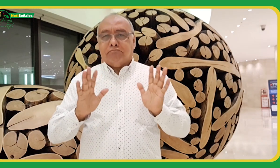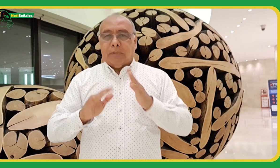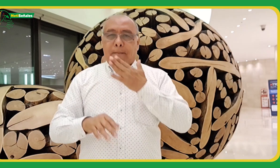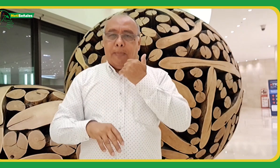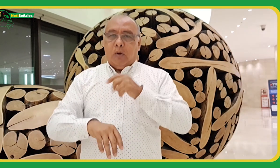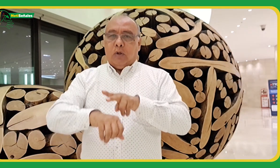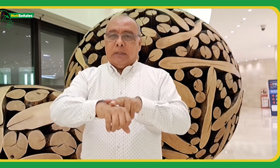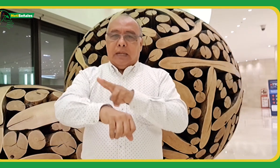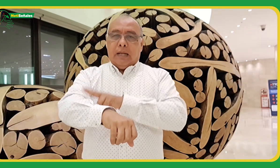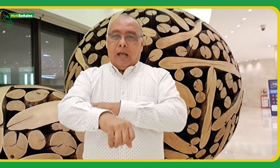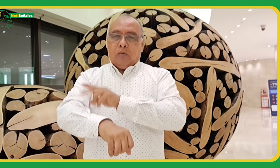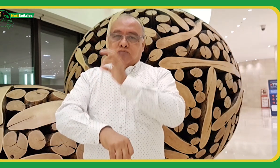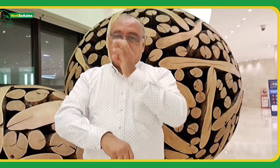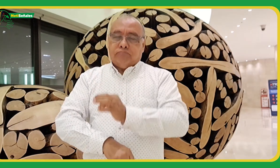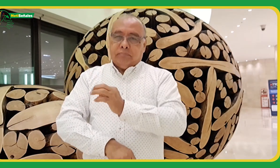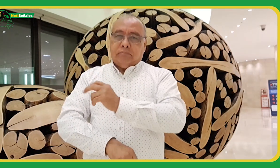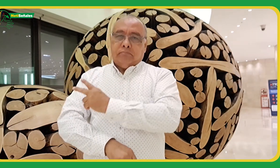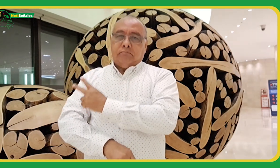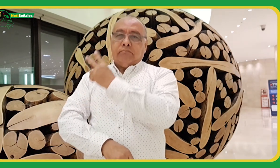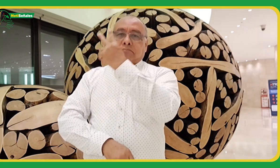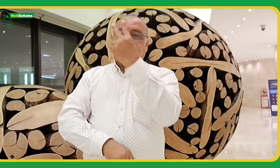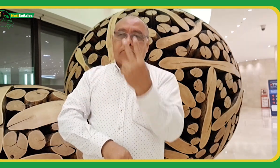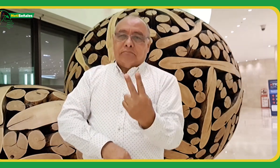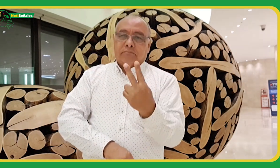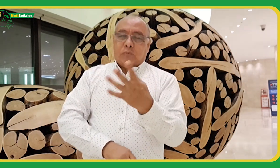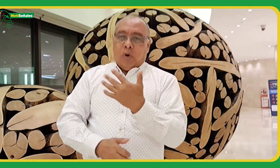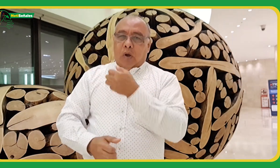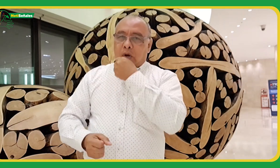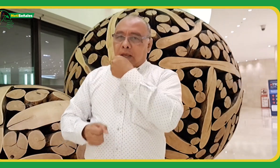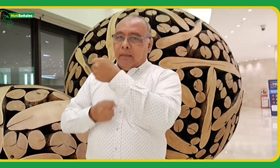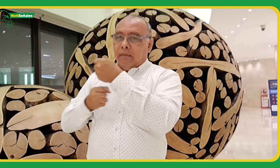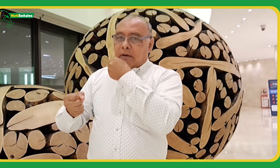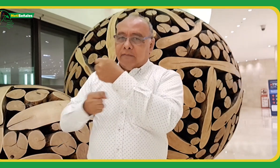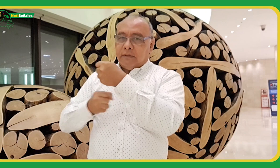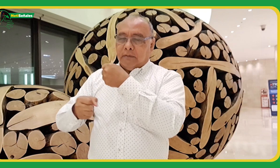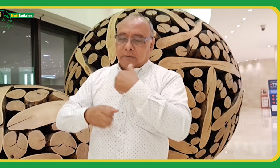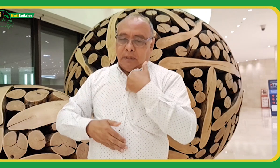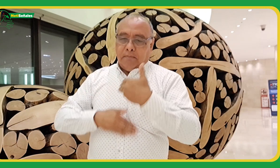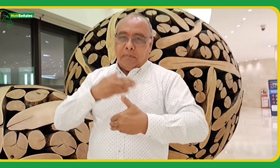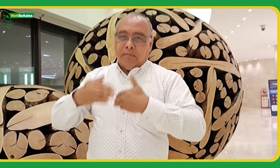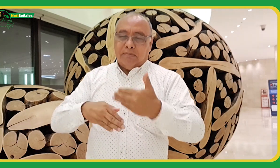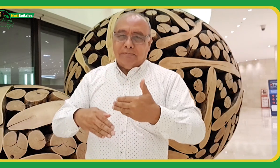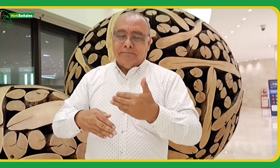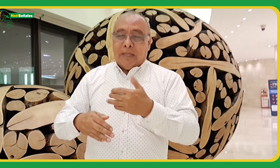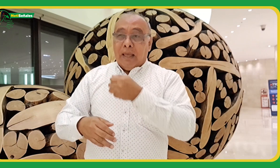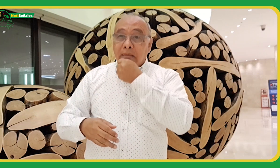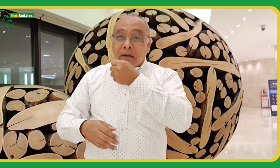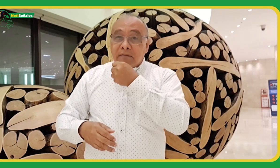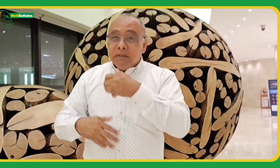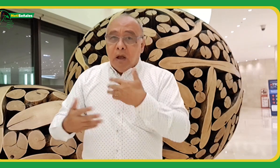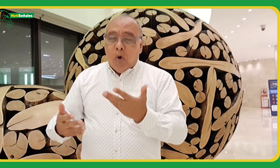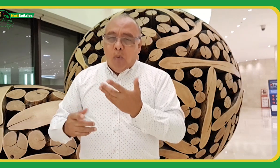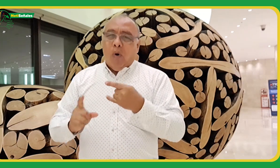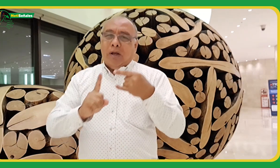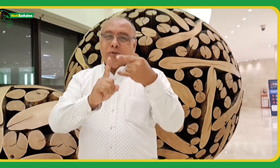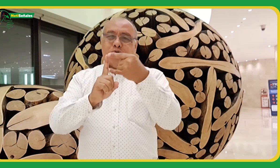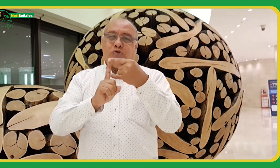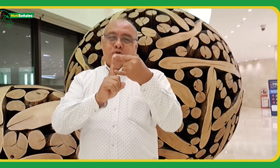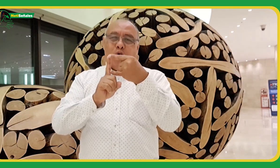información, sino los delegados oficiales que participaron. A ellos dos los entrevistaré vía Zoom,